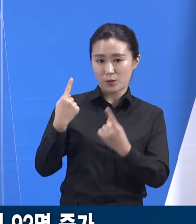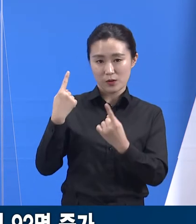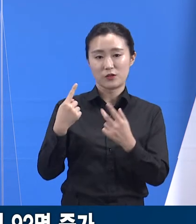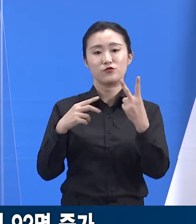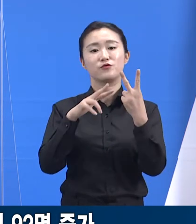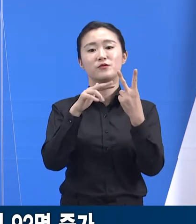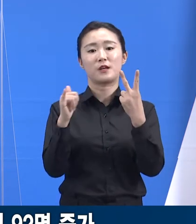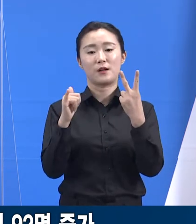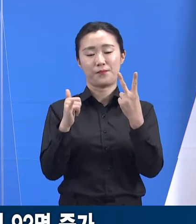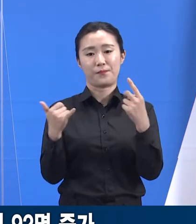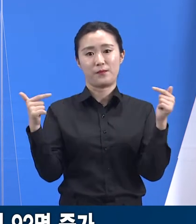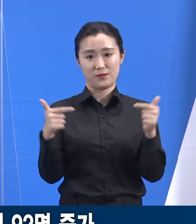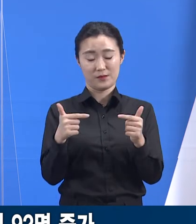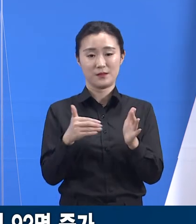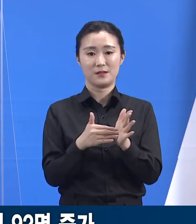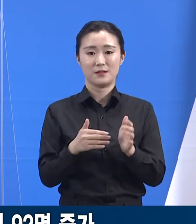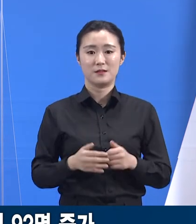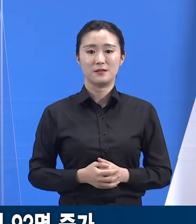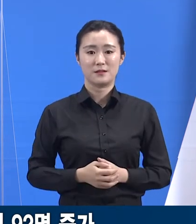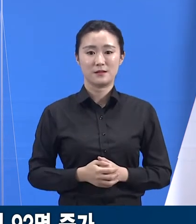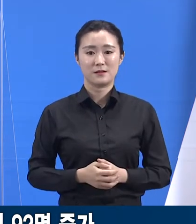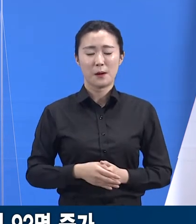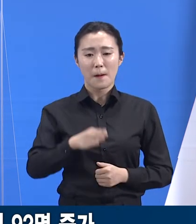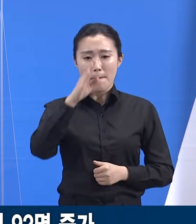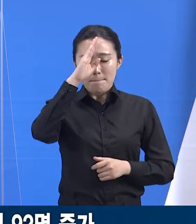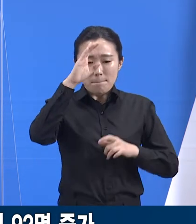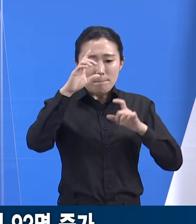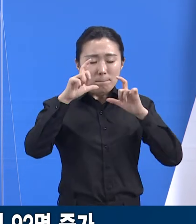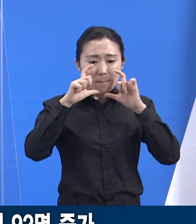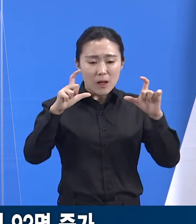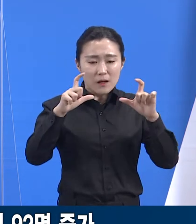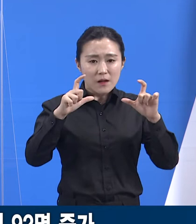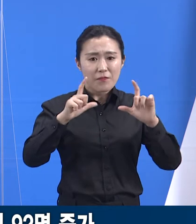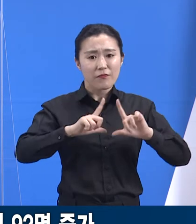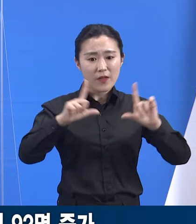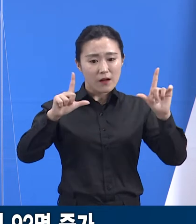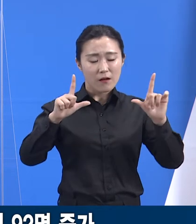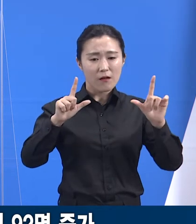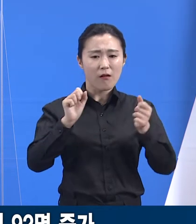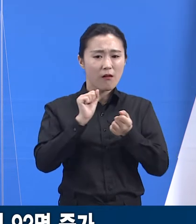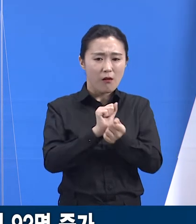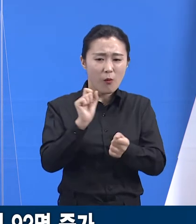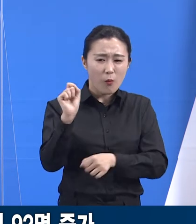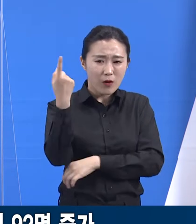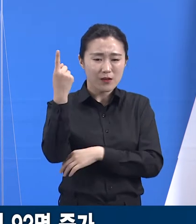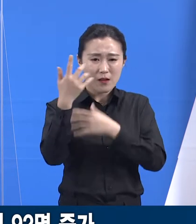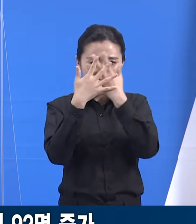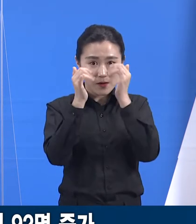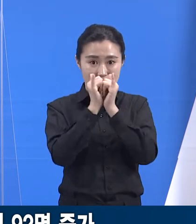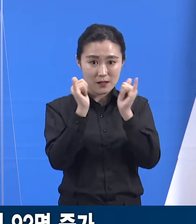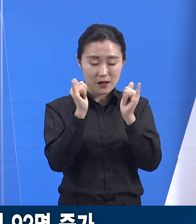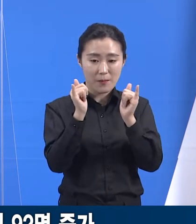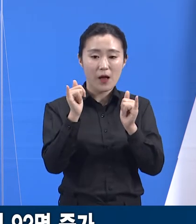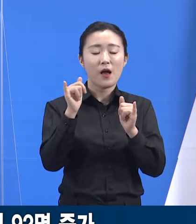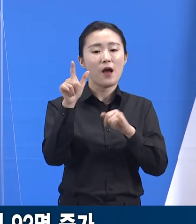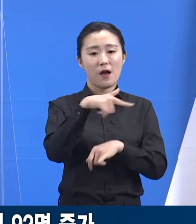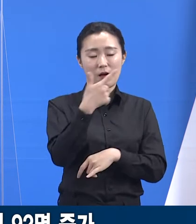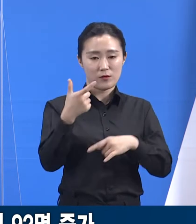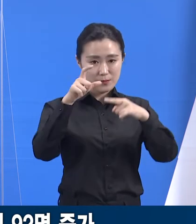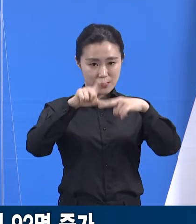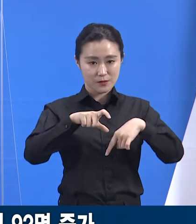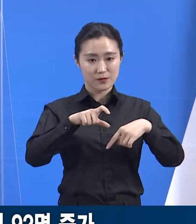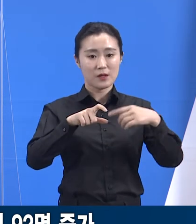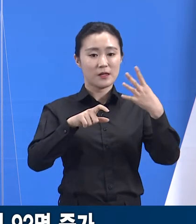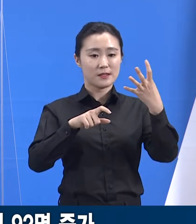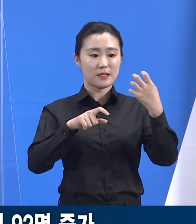감소했습니다. 진단일 당시 감염 경로를 알 수 없는 확진자는 일평균 42명으로 전주